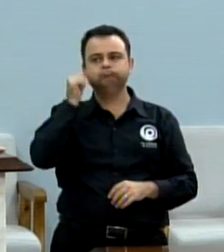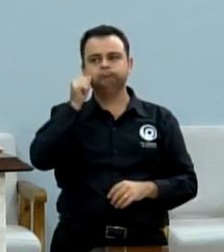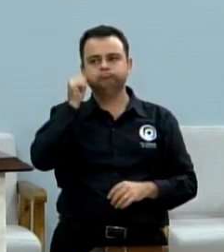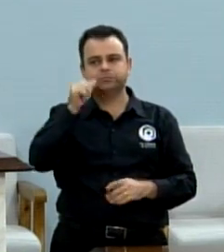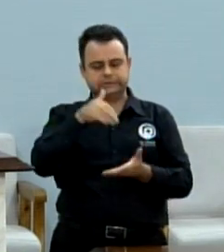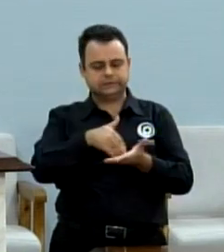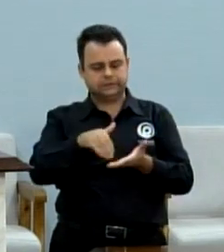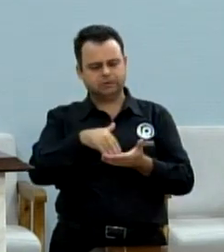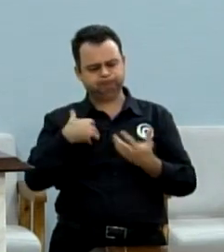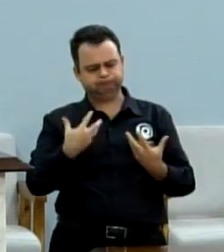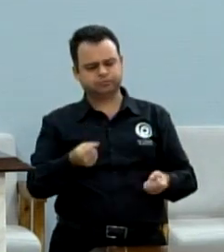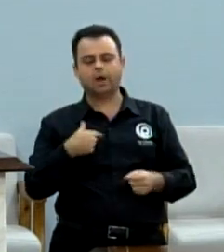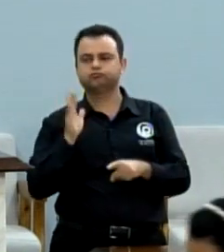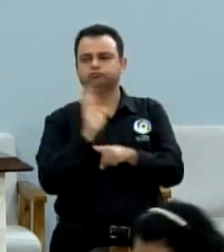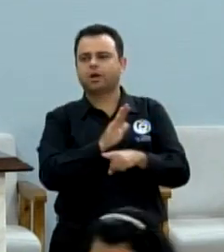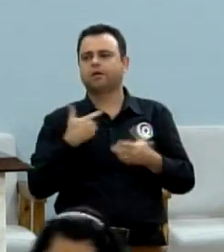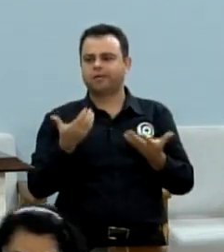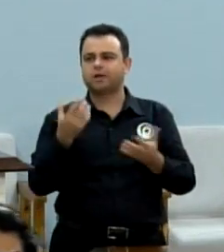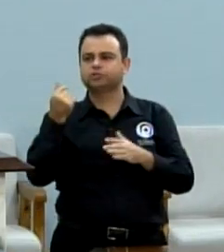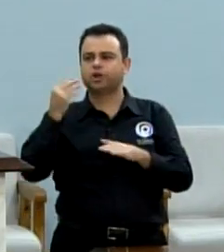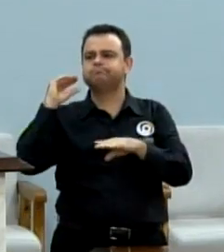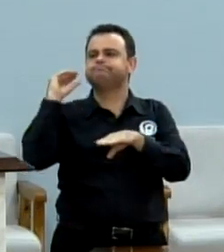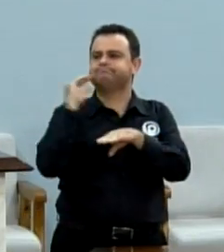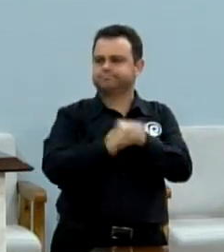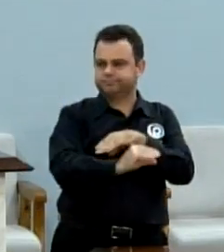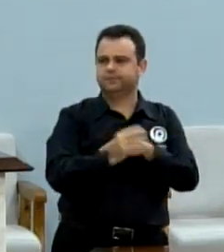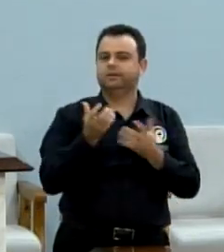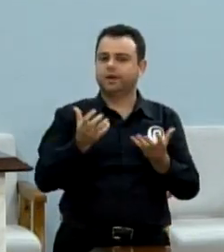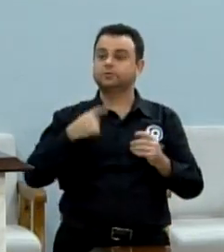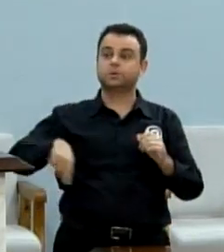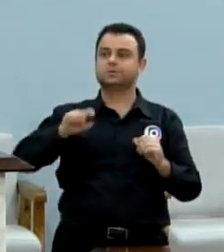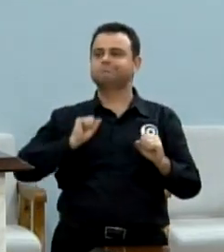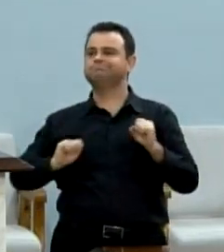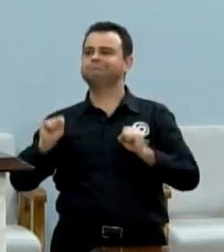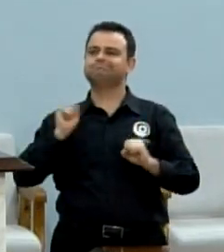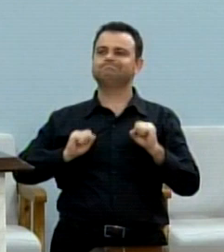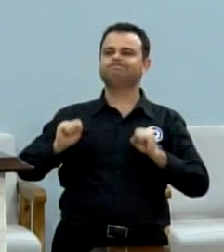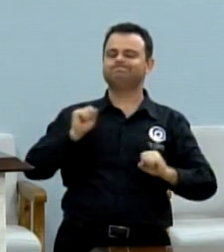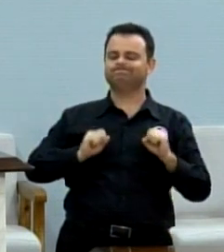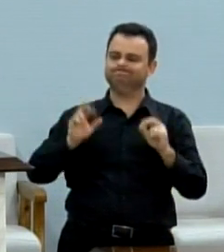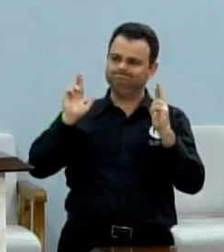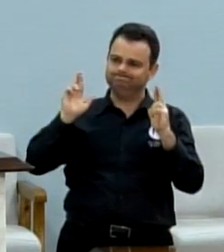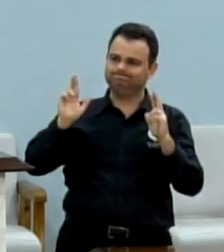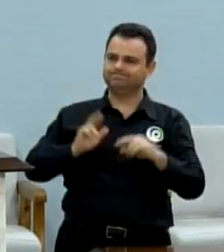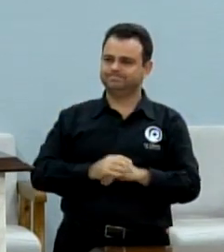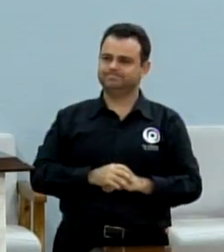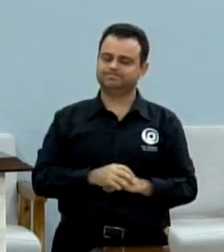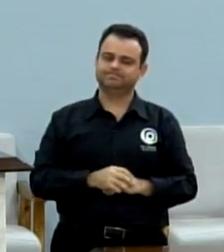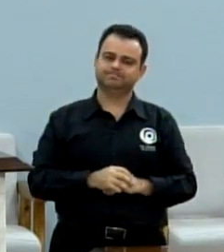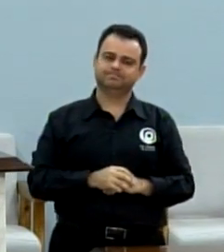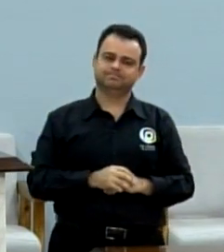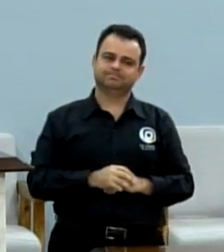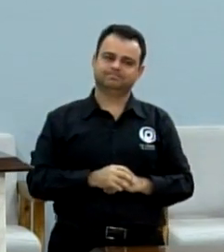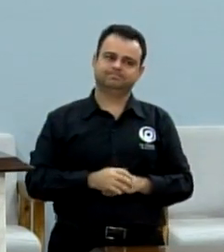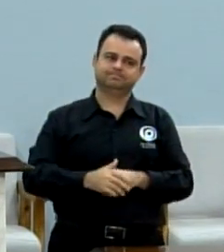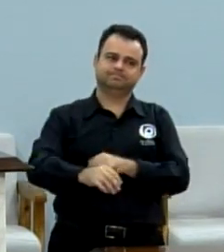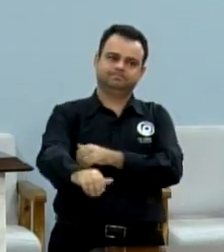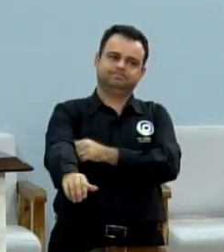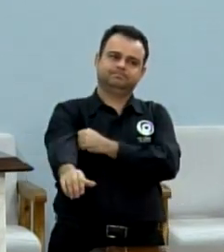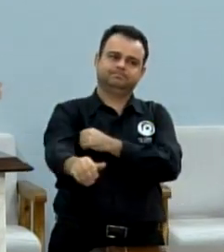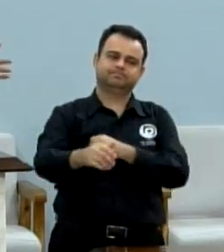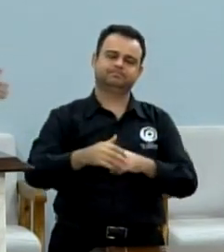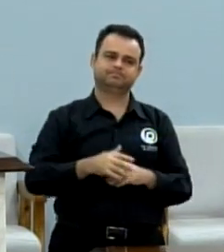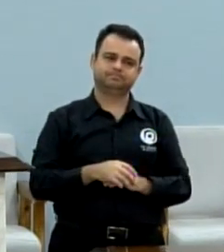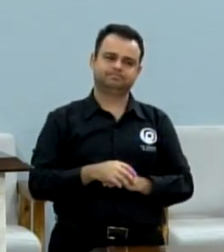Depende agora da contrapartida do município. Nós estamos muito otimistas em relação a isso. Também tem um pedido de uma